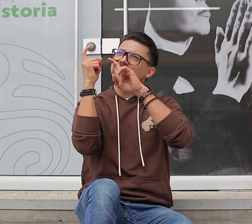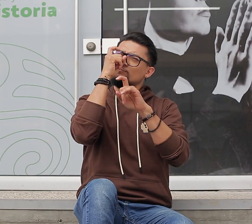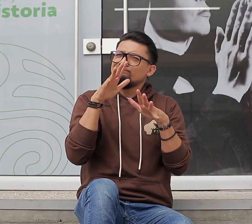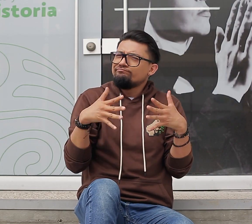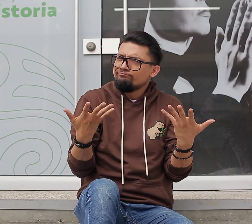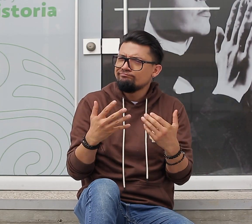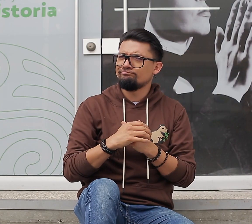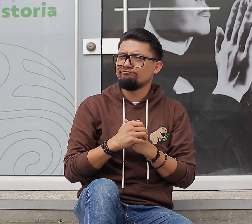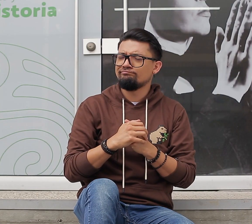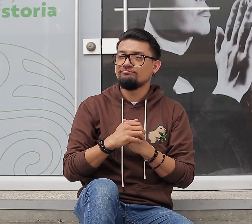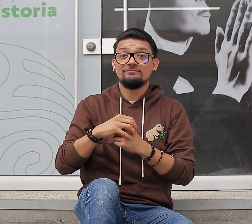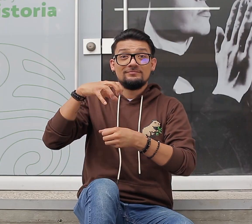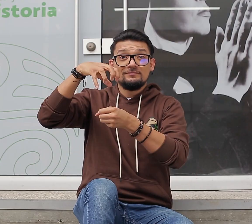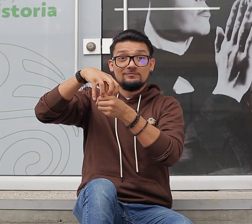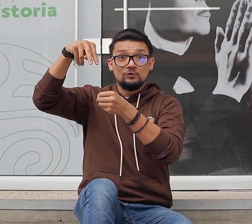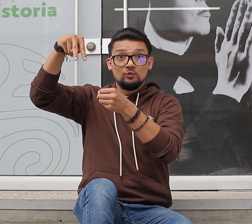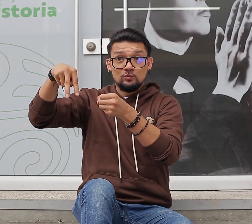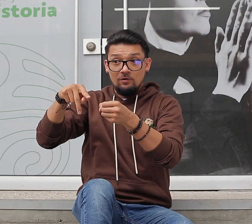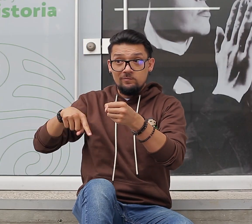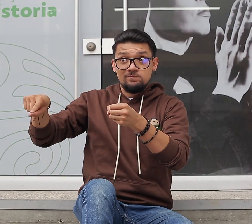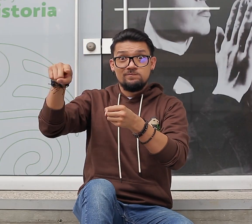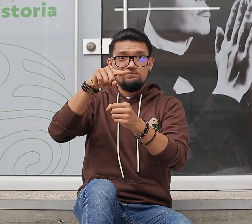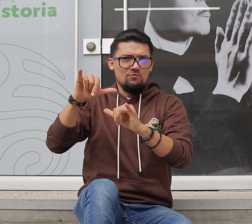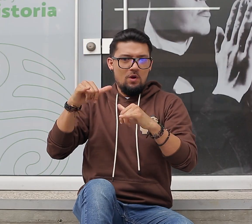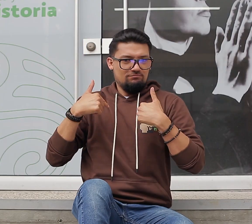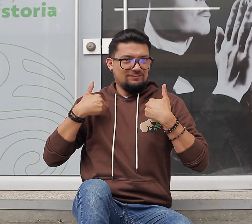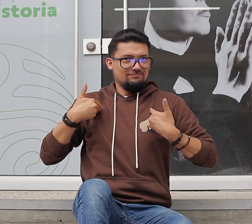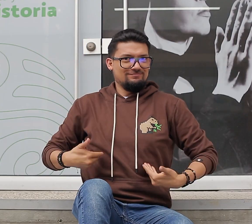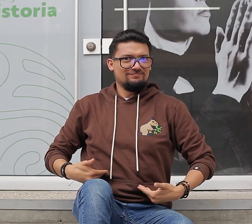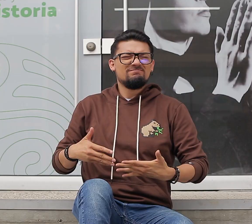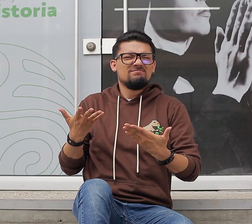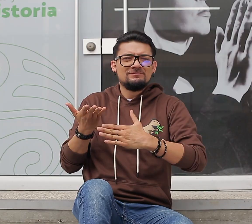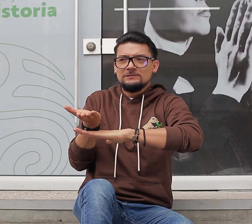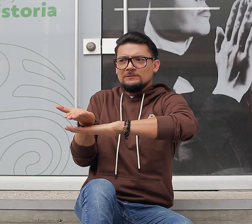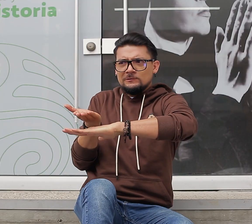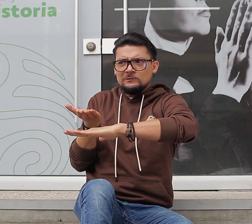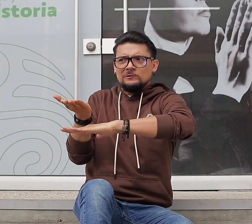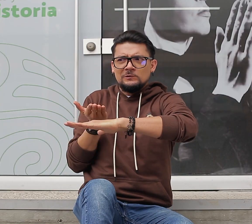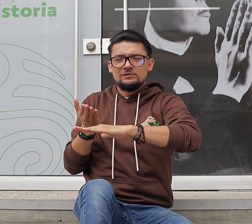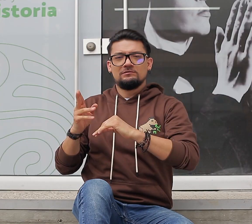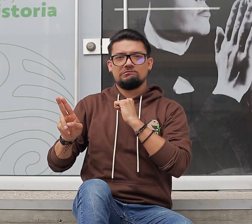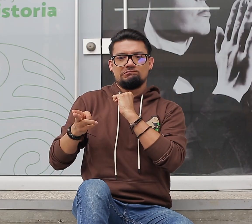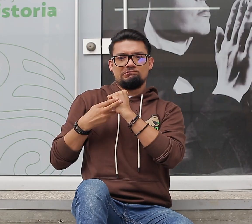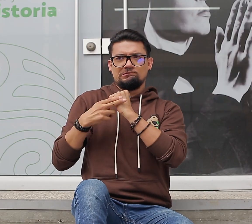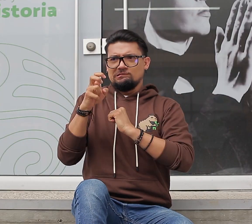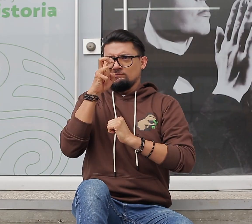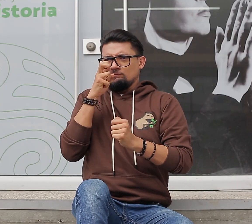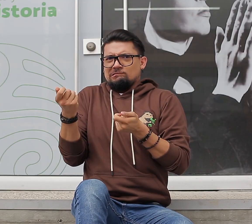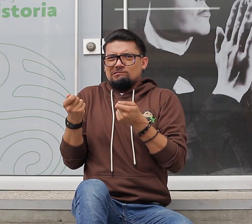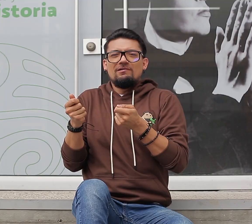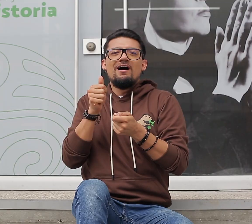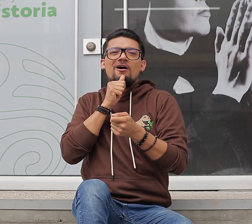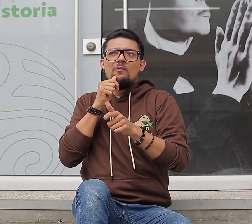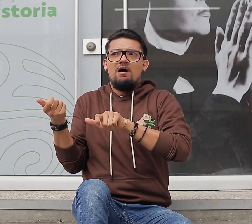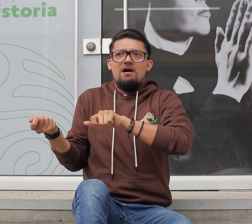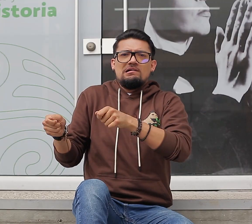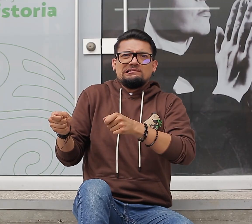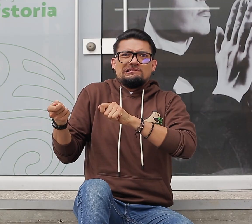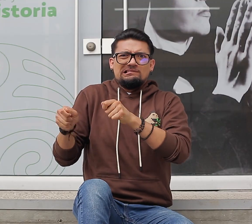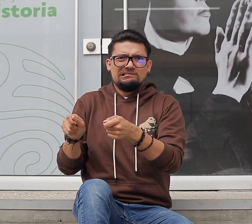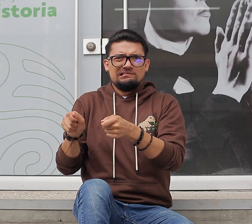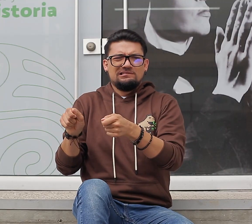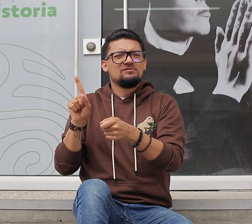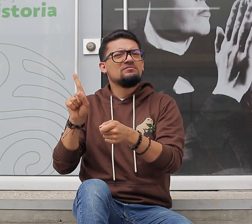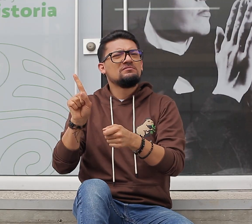Sí, efectivamente me surge una reflexión muy interesante al respecto y es que normalmente es a los ciudadanos a quienes se les